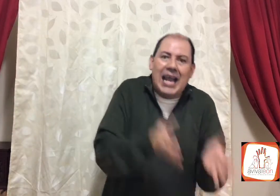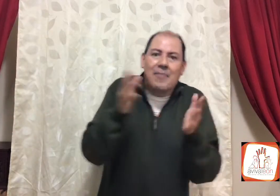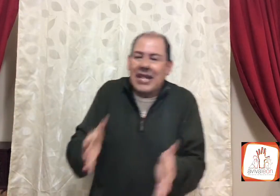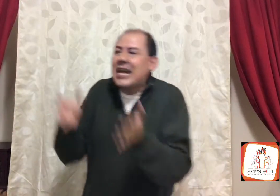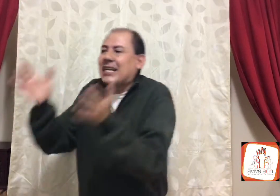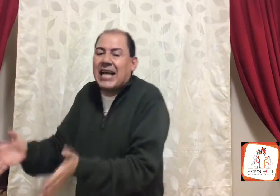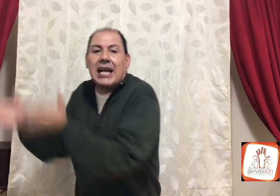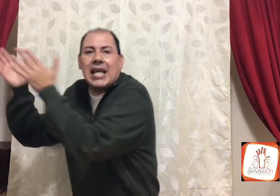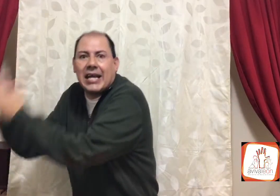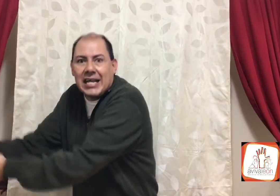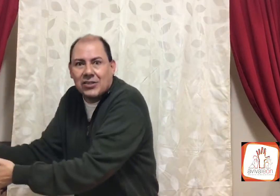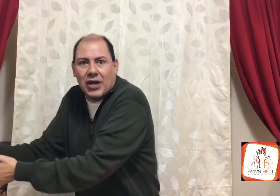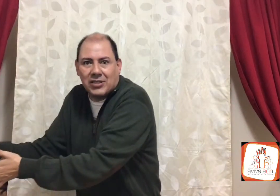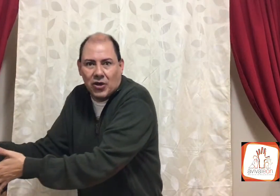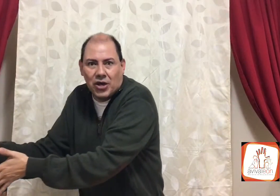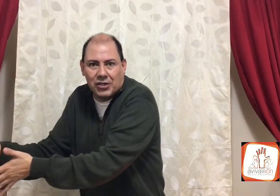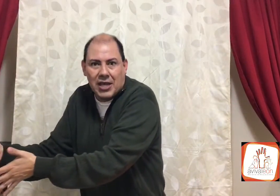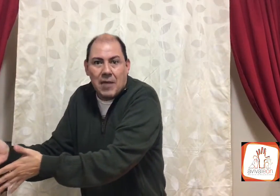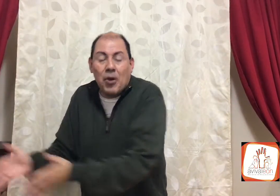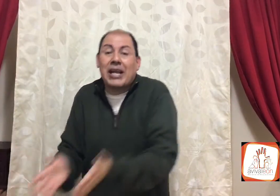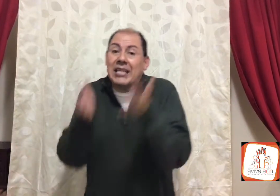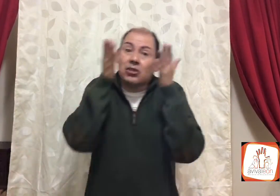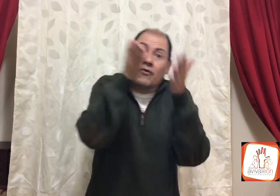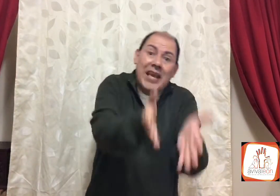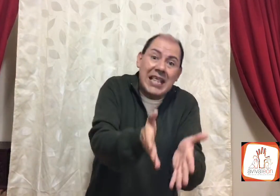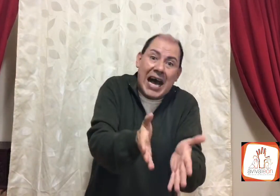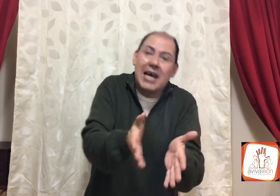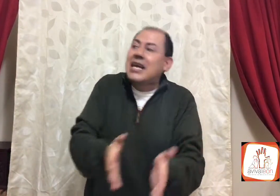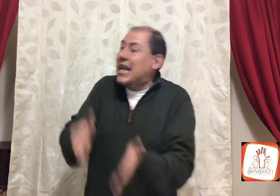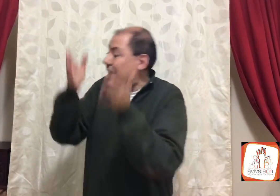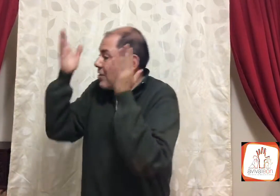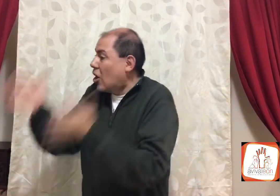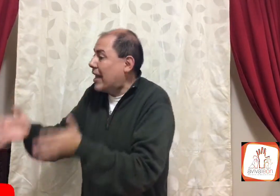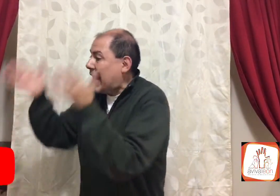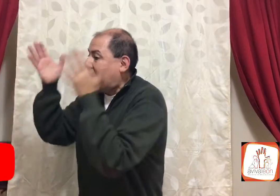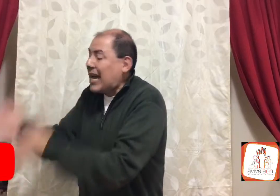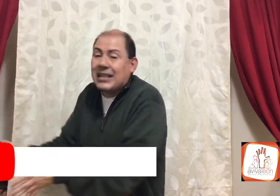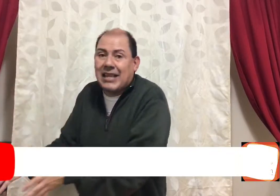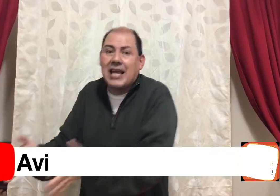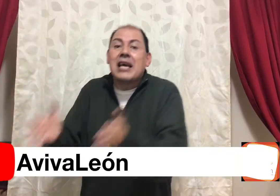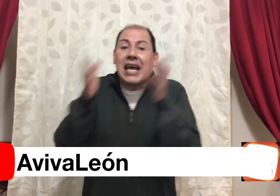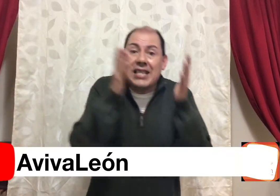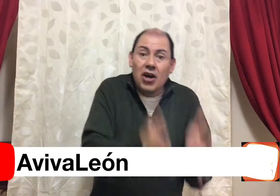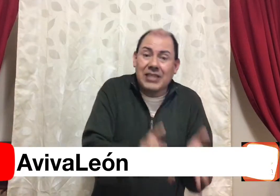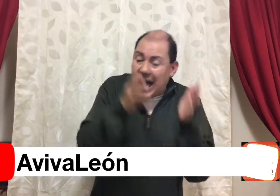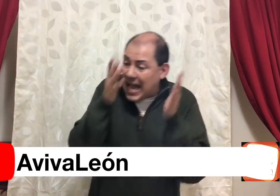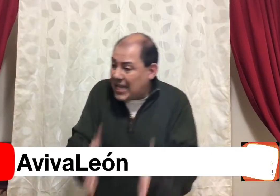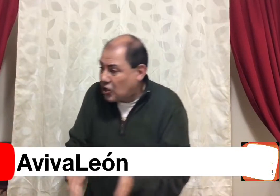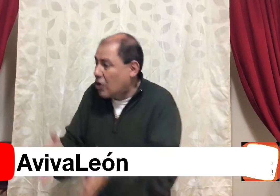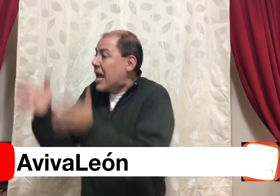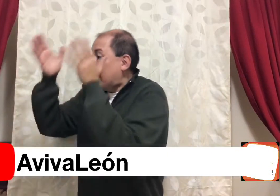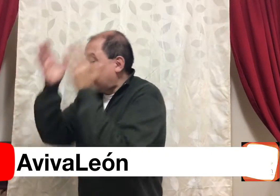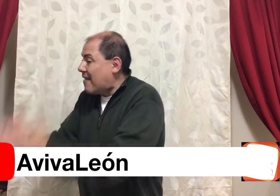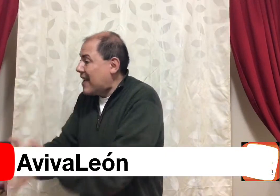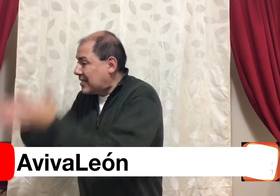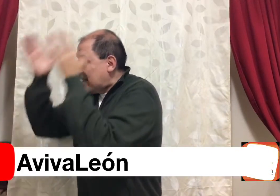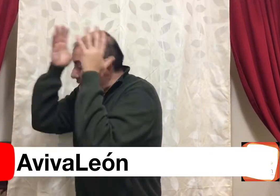la vida y la sangre de Cristo Jesús, porque es tu vida, y la de toda la gente, que Dios ha hecho, a través de